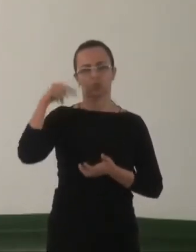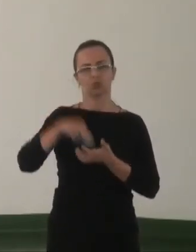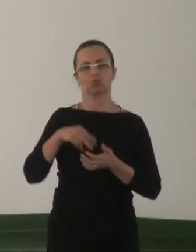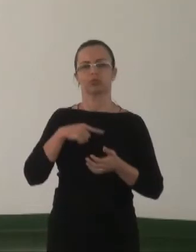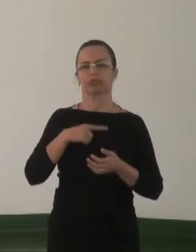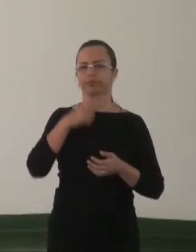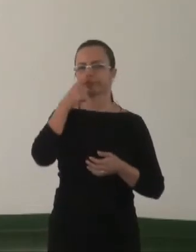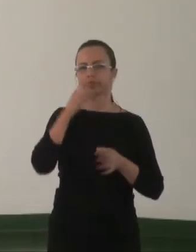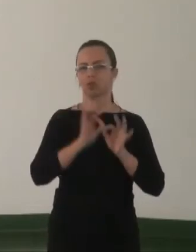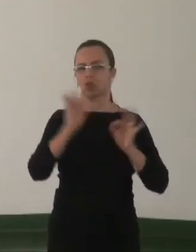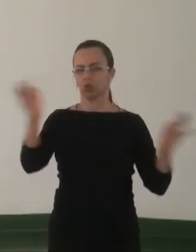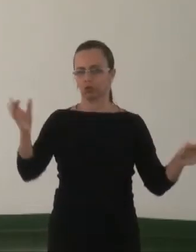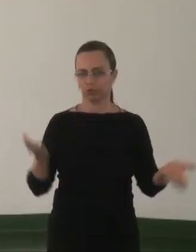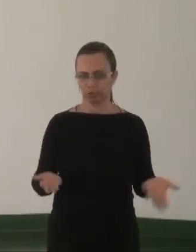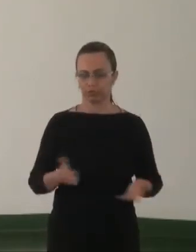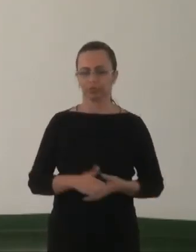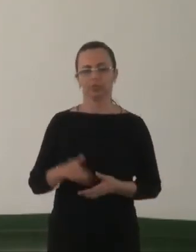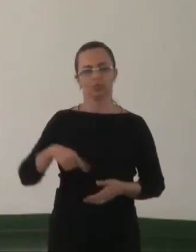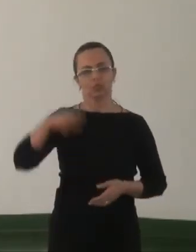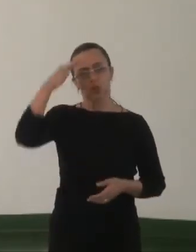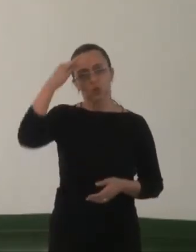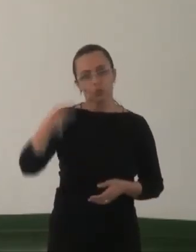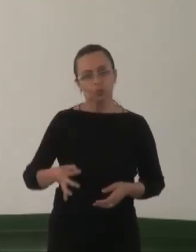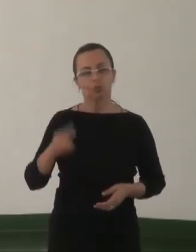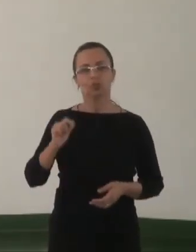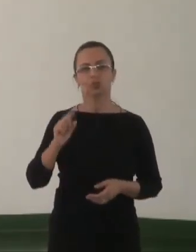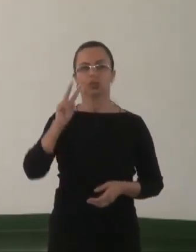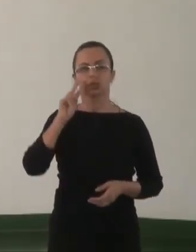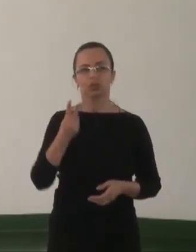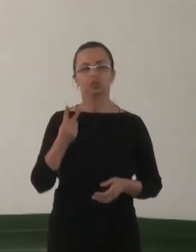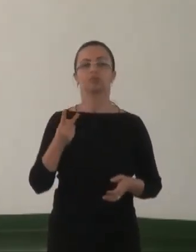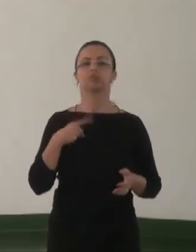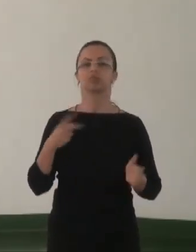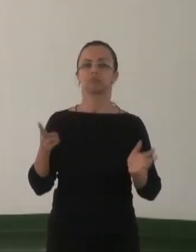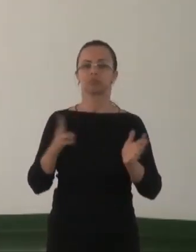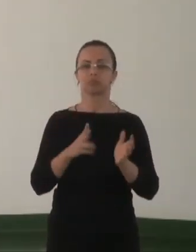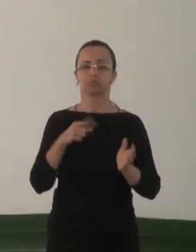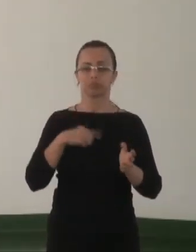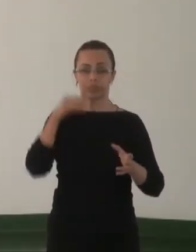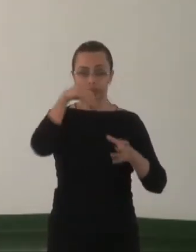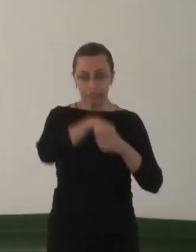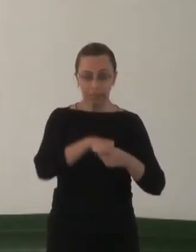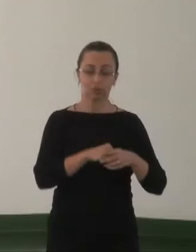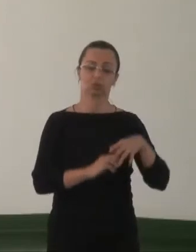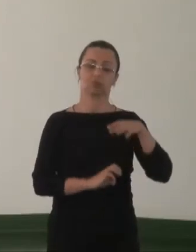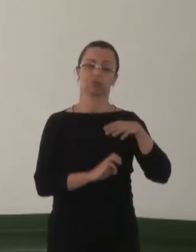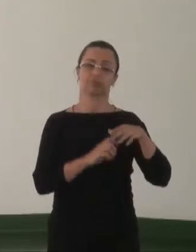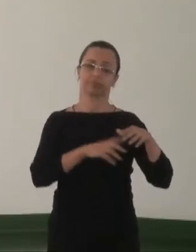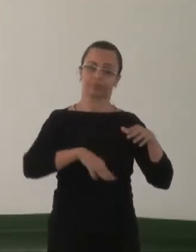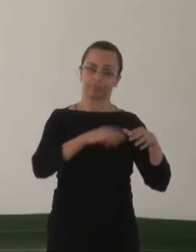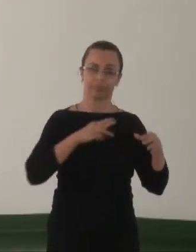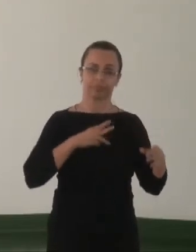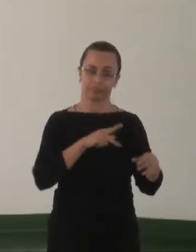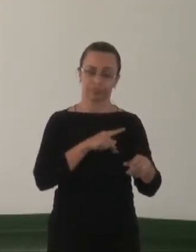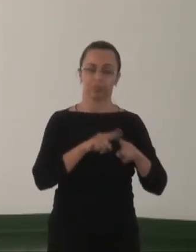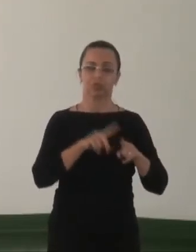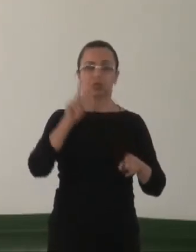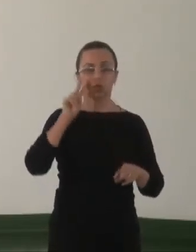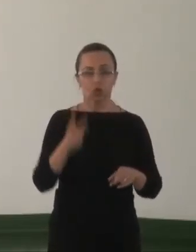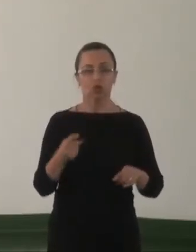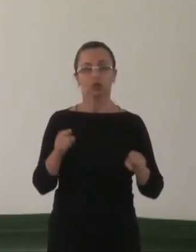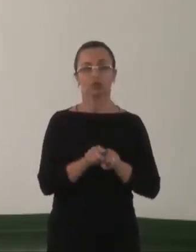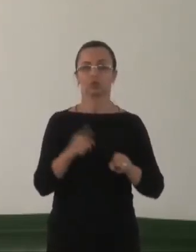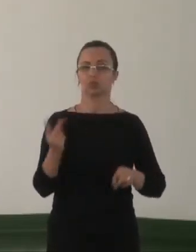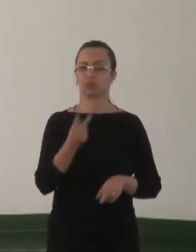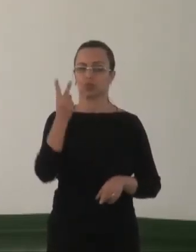quilômetros de distância. Então nós entendemos que o reconhecimento da homofobia institucional e do reconhecimento dos valores